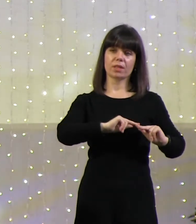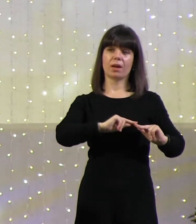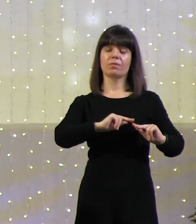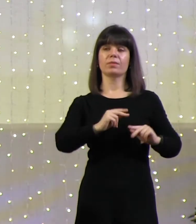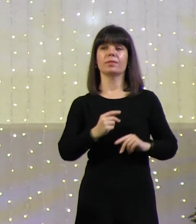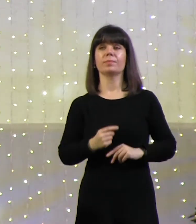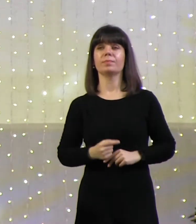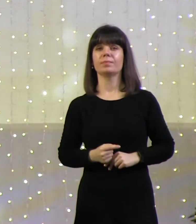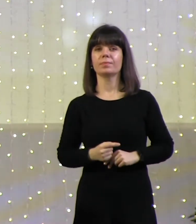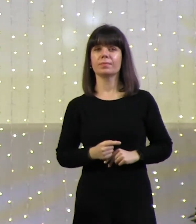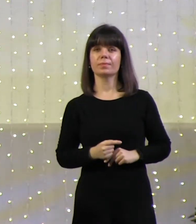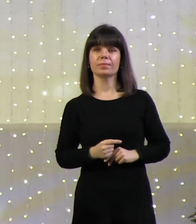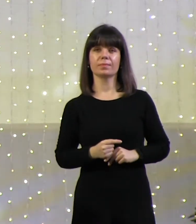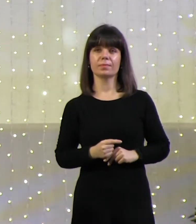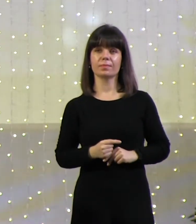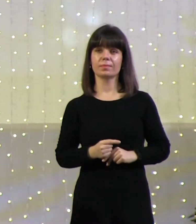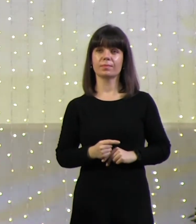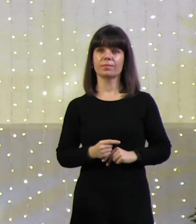которые работают на начальников.